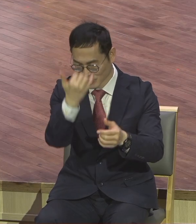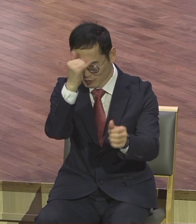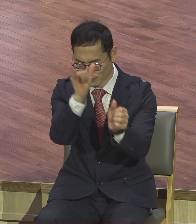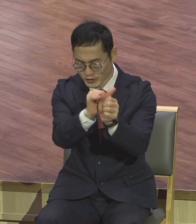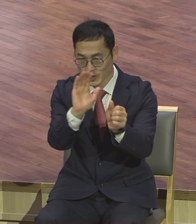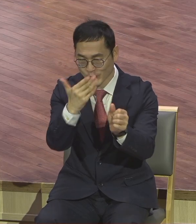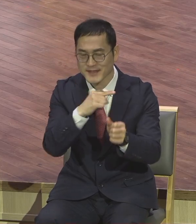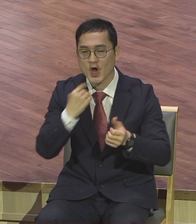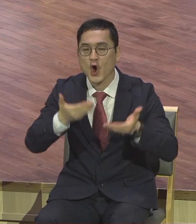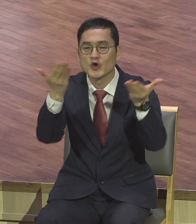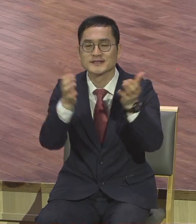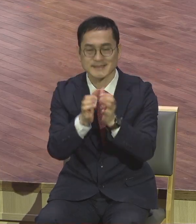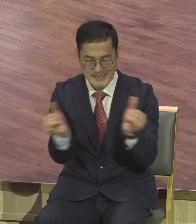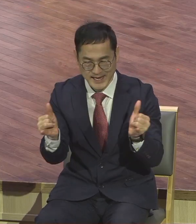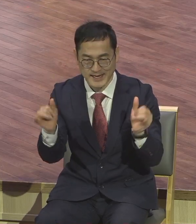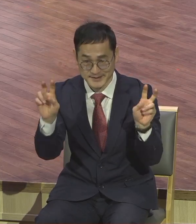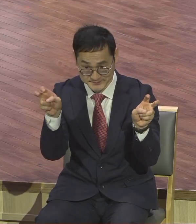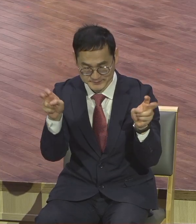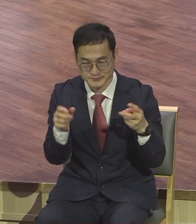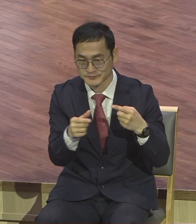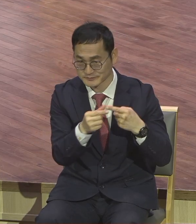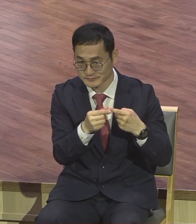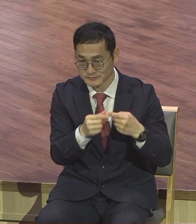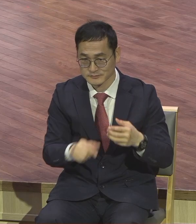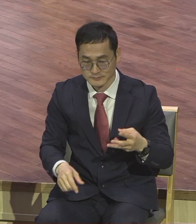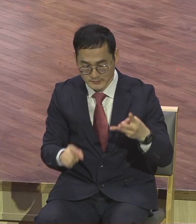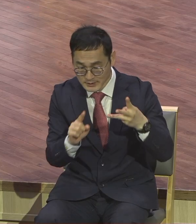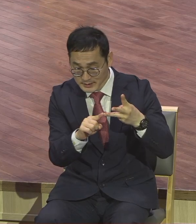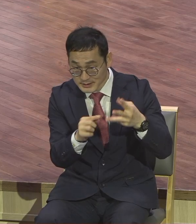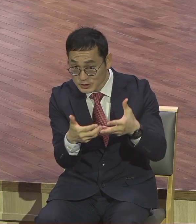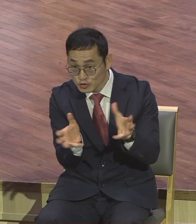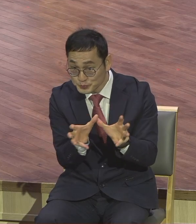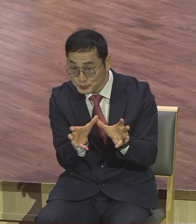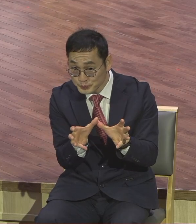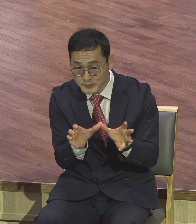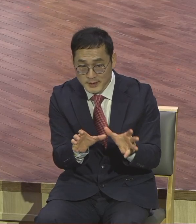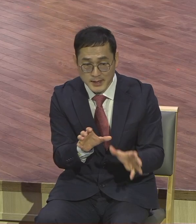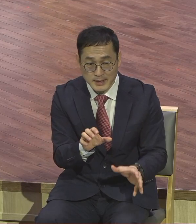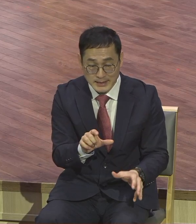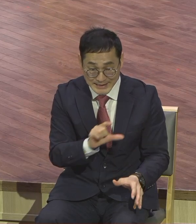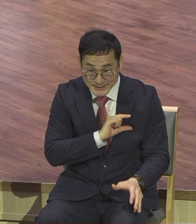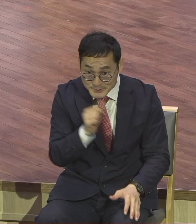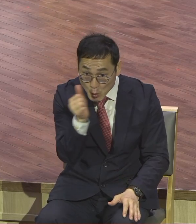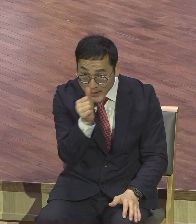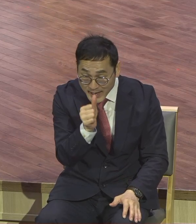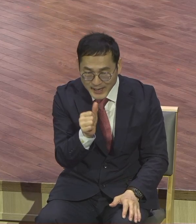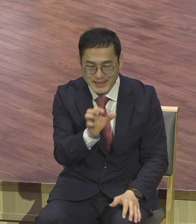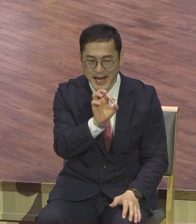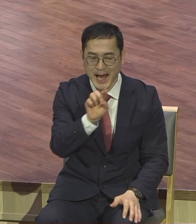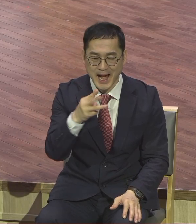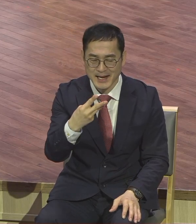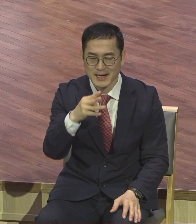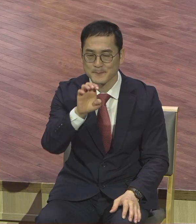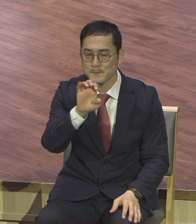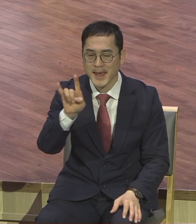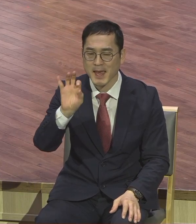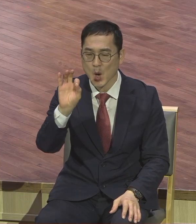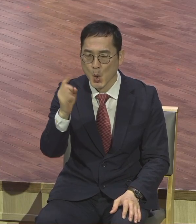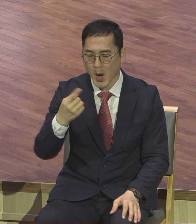마지막 그룹은 알표의 아들 야고보로부터 시작이 됩니다. 예수님의 제자 중에 두 명의 야고보가